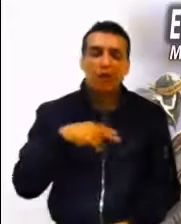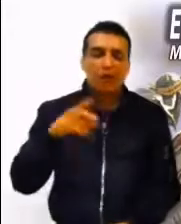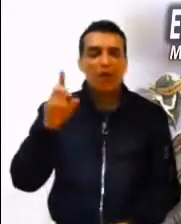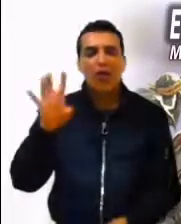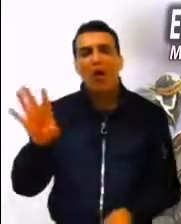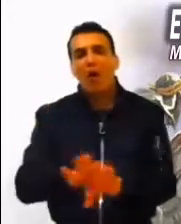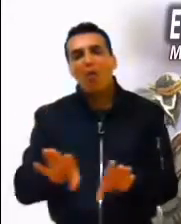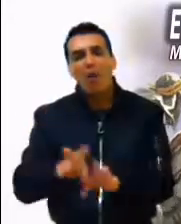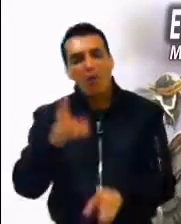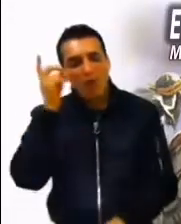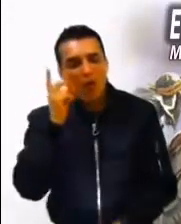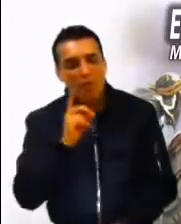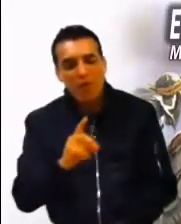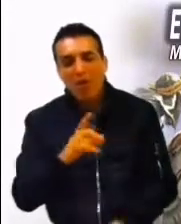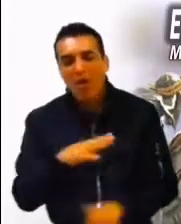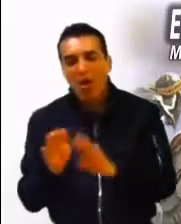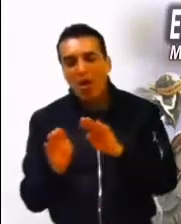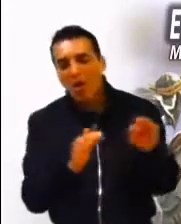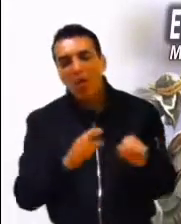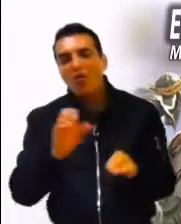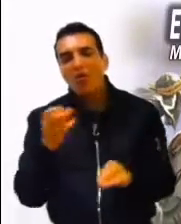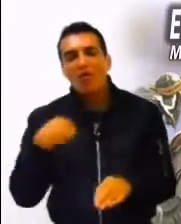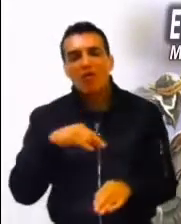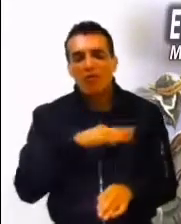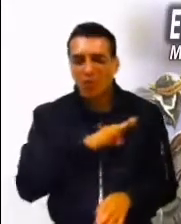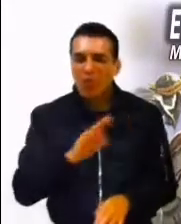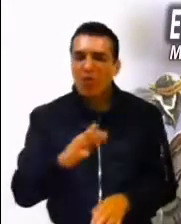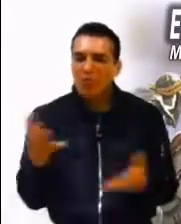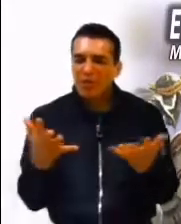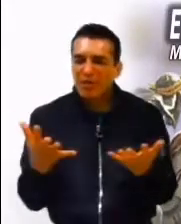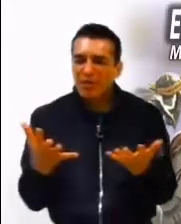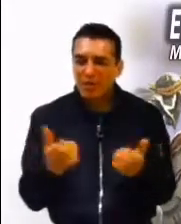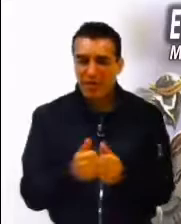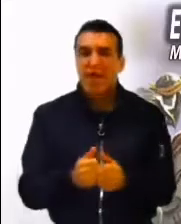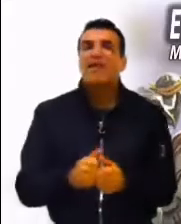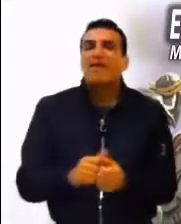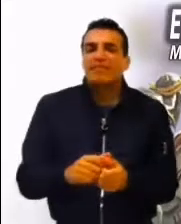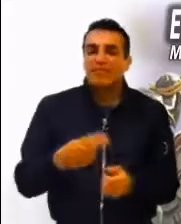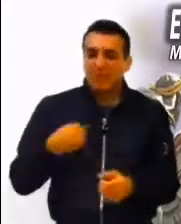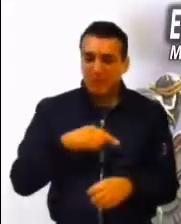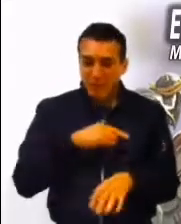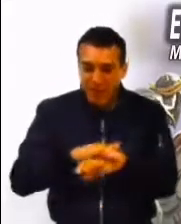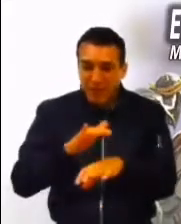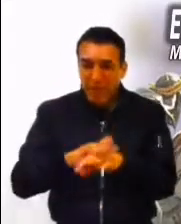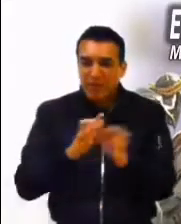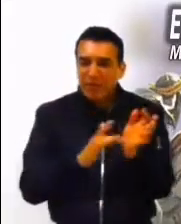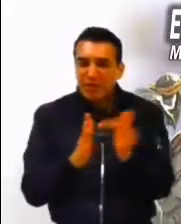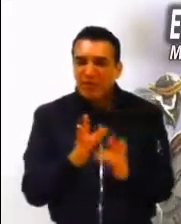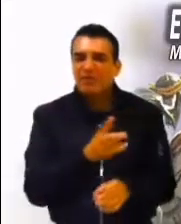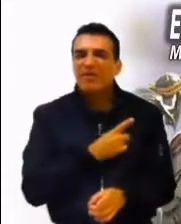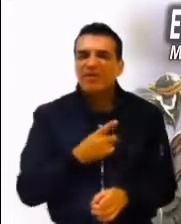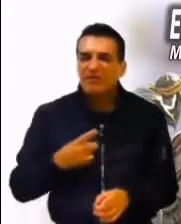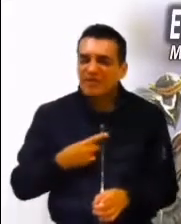descuidando nuestras opciones. Ser un discípulo de Jesús implica un constante